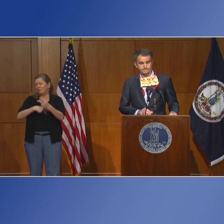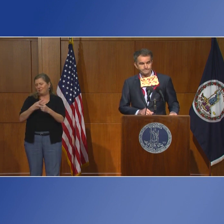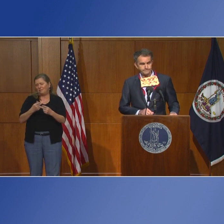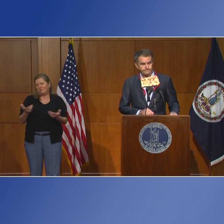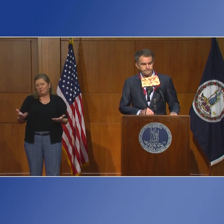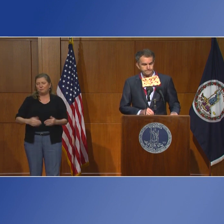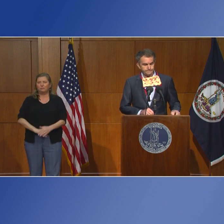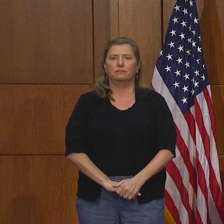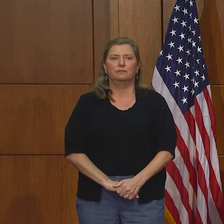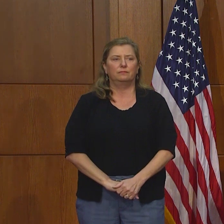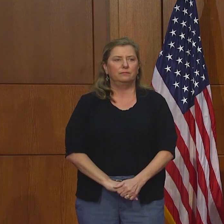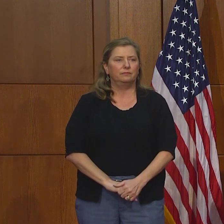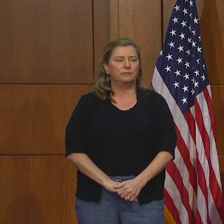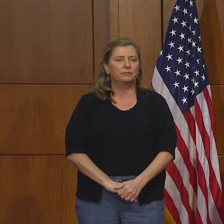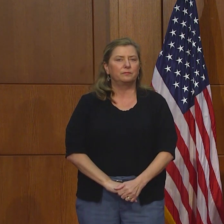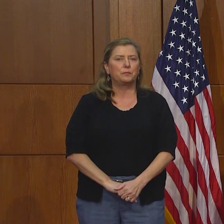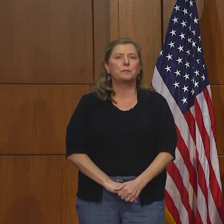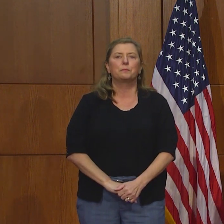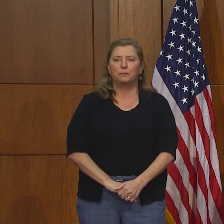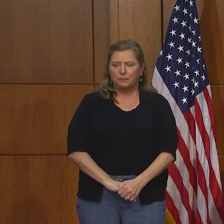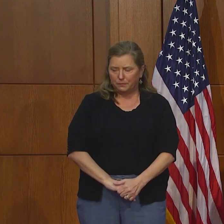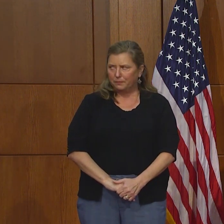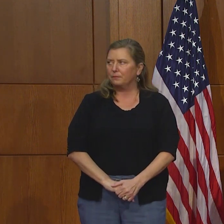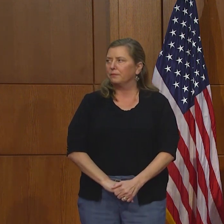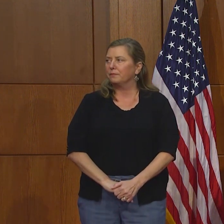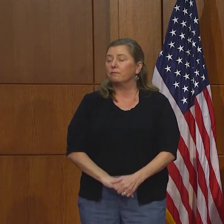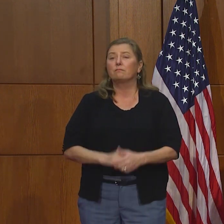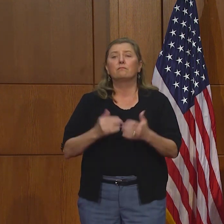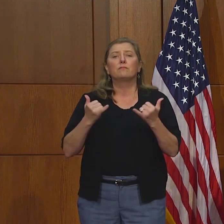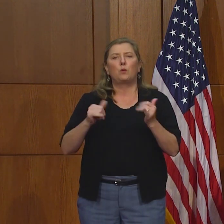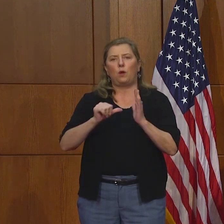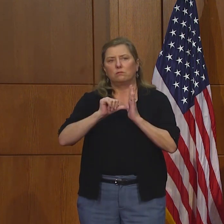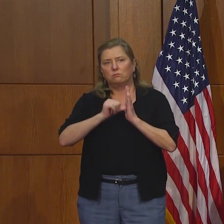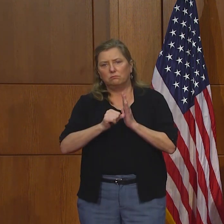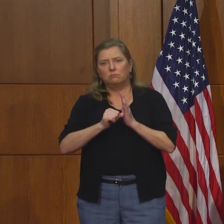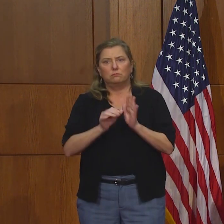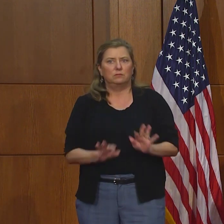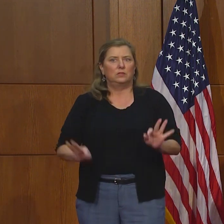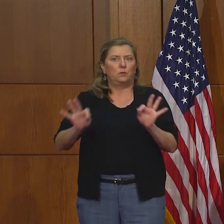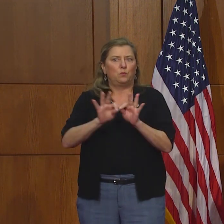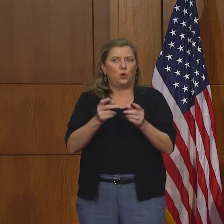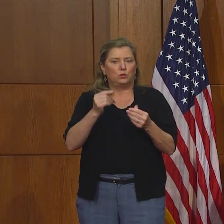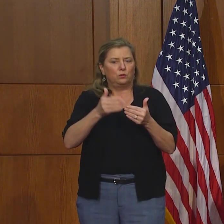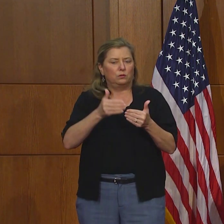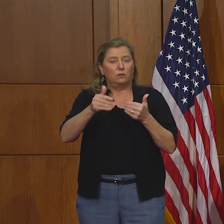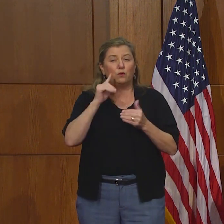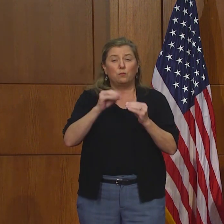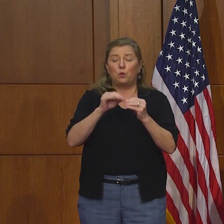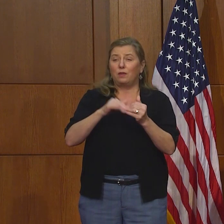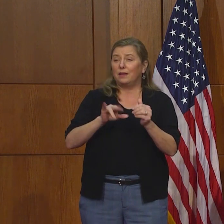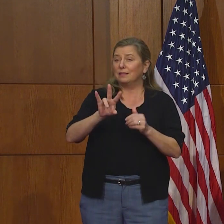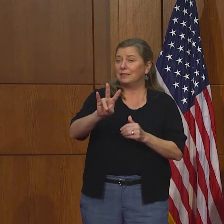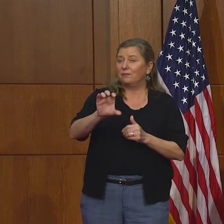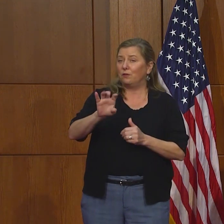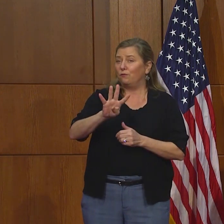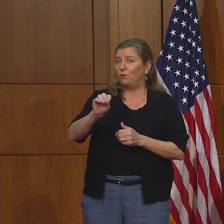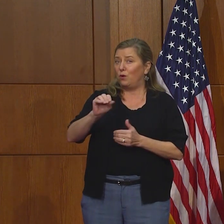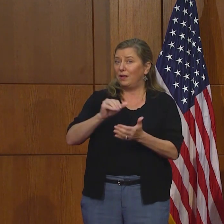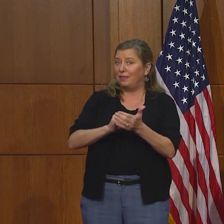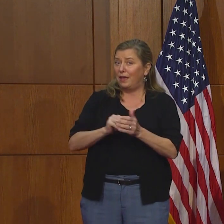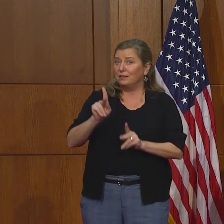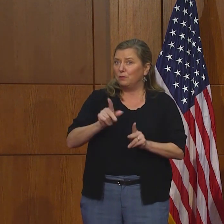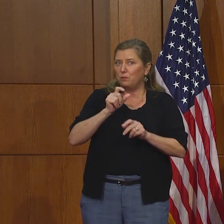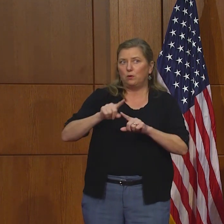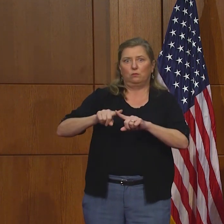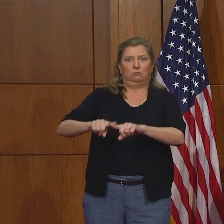tipo de emergencias. Ahora me gustaría resaltar un paso para seguir adelante de que hay